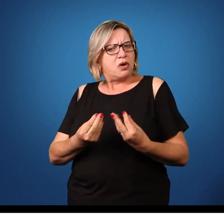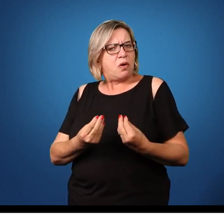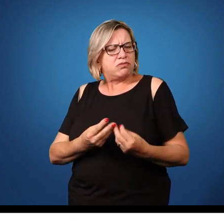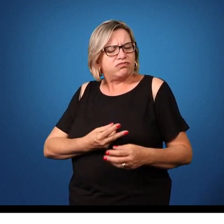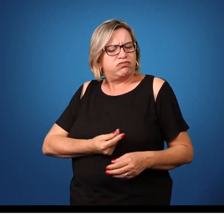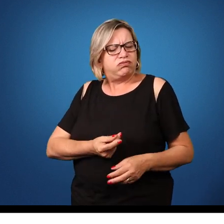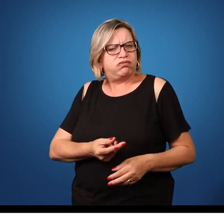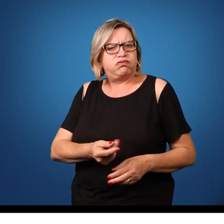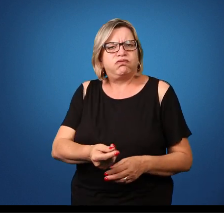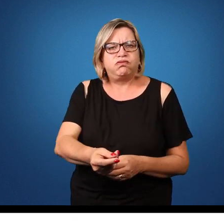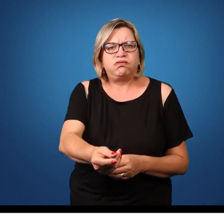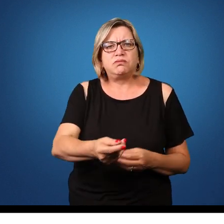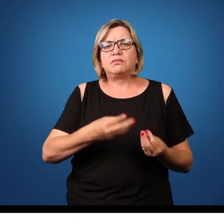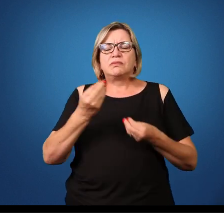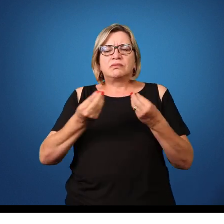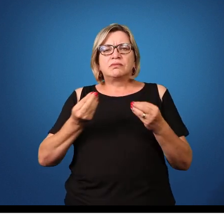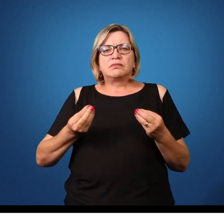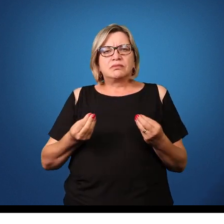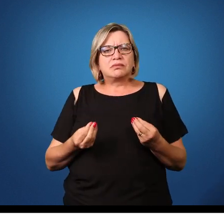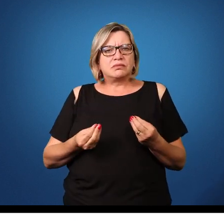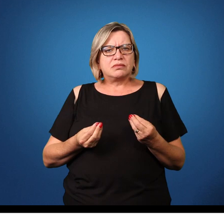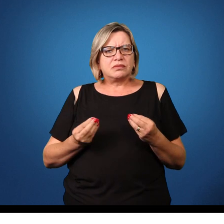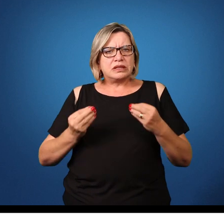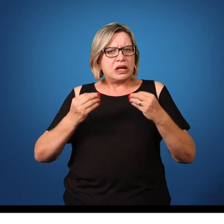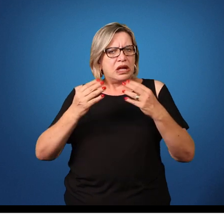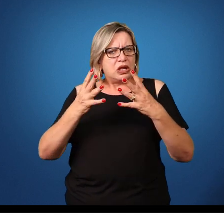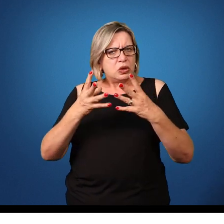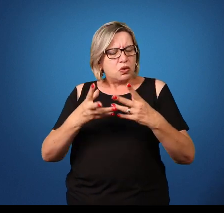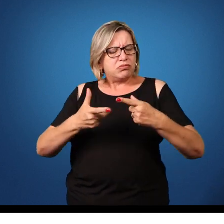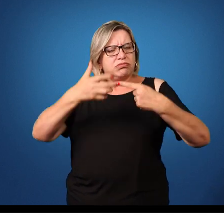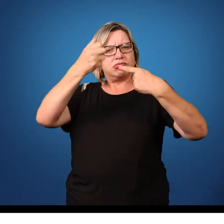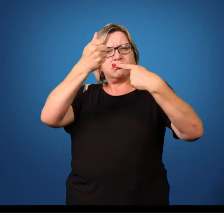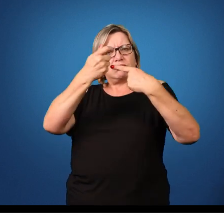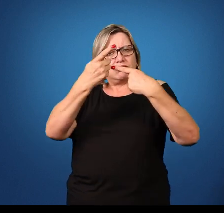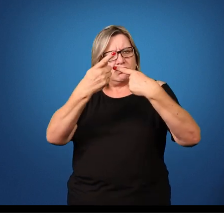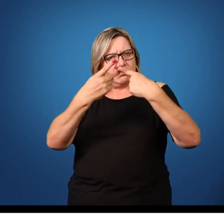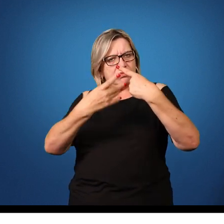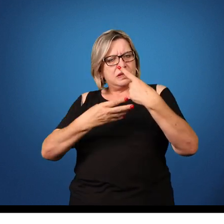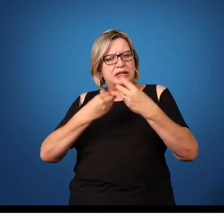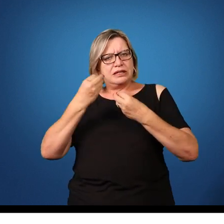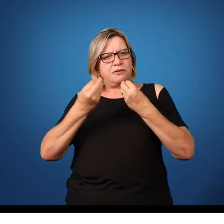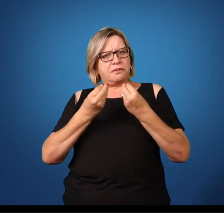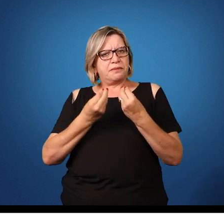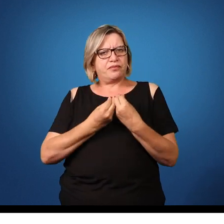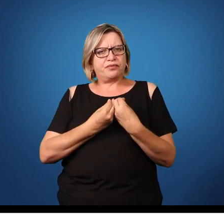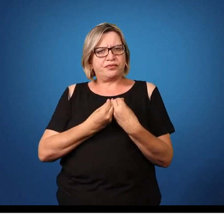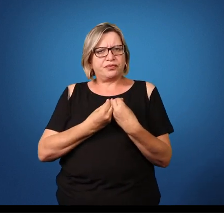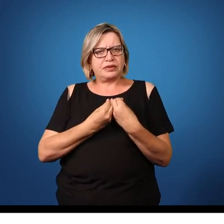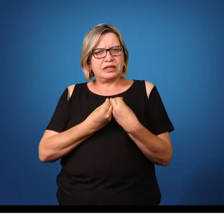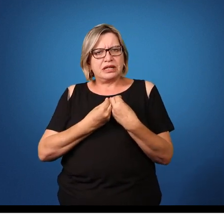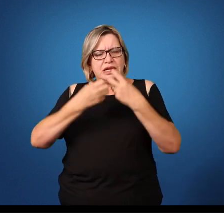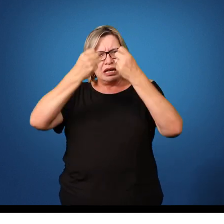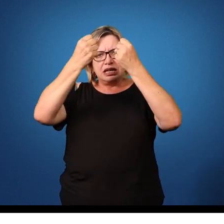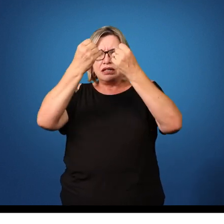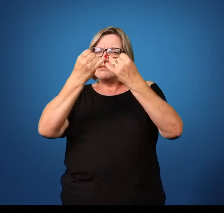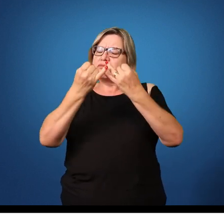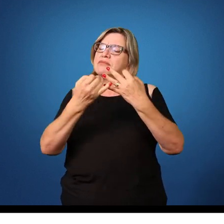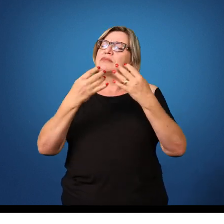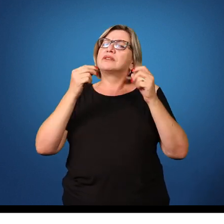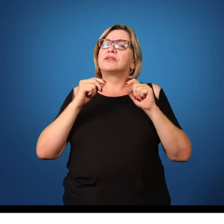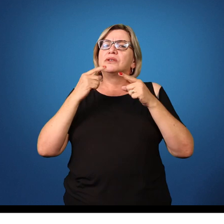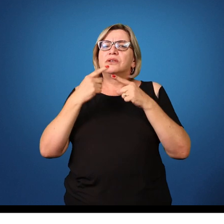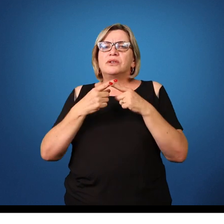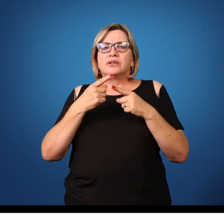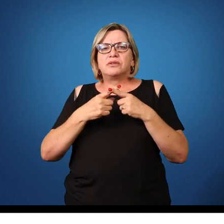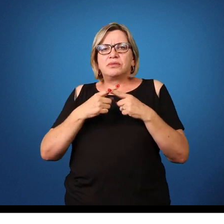por muito tempo. Então, todas essas características aí explicam o porquê